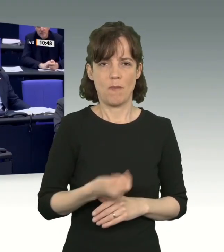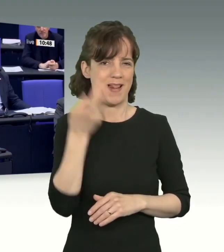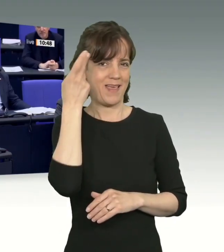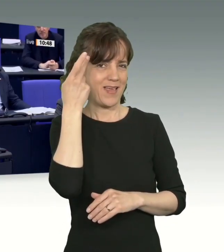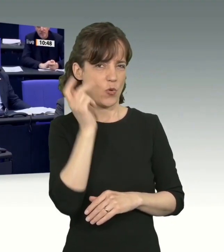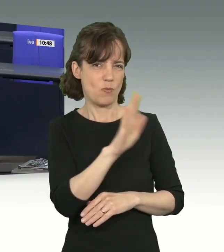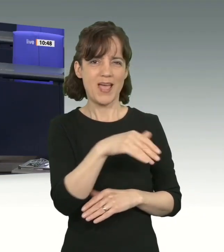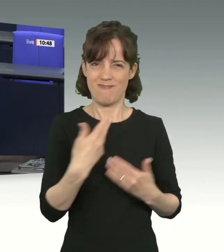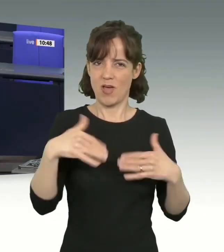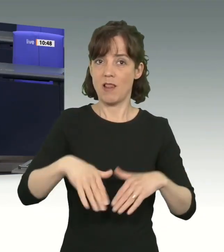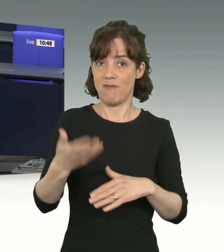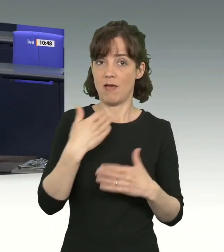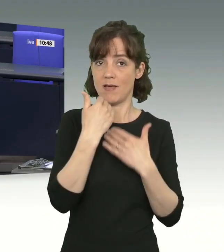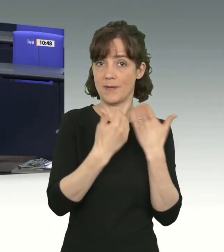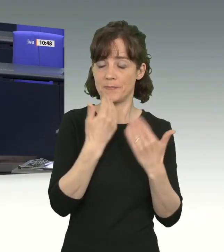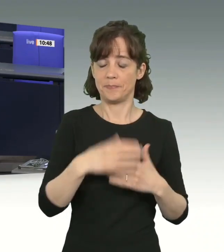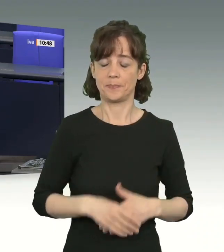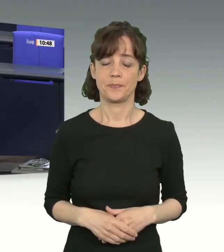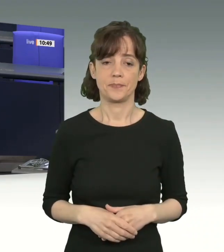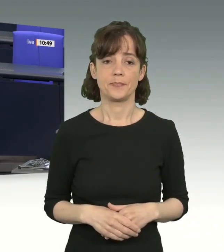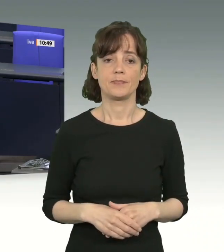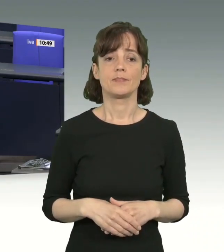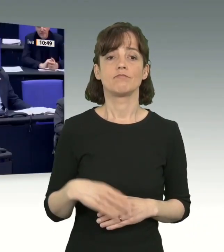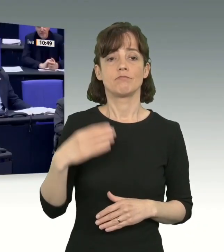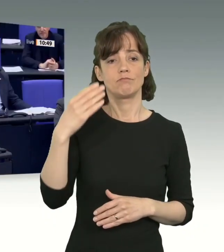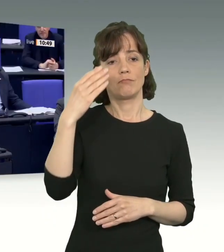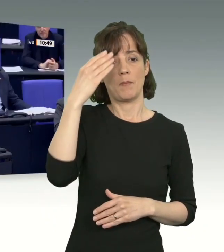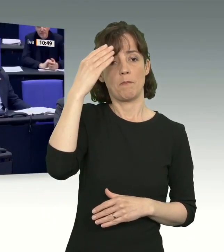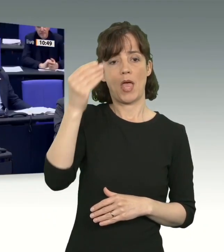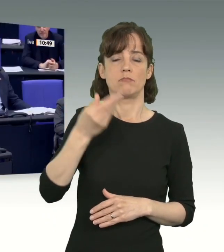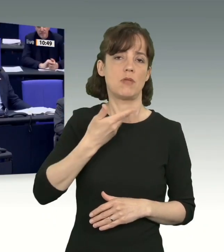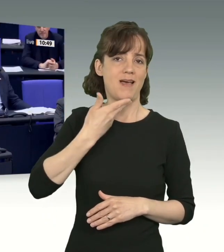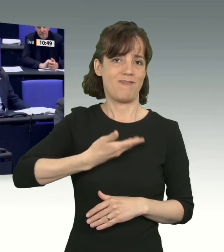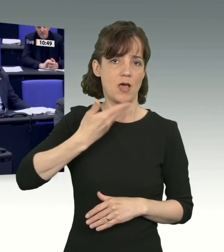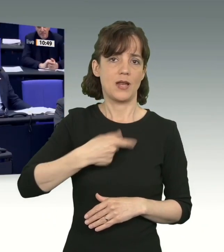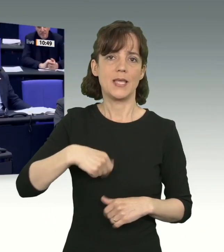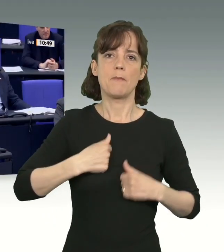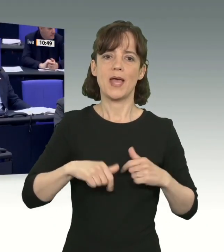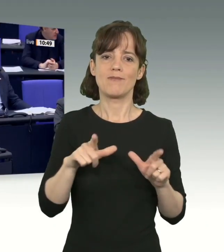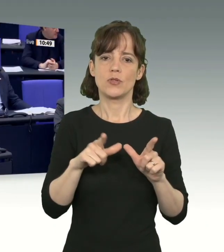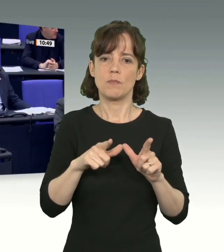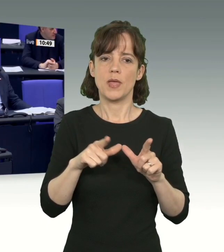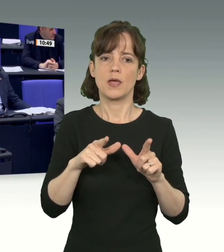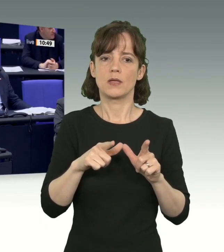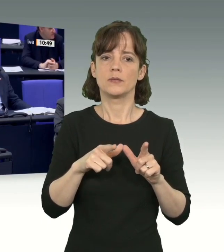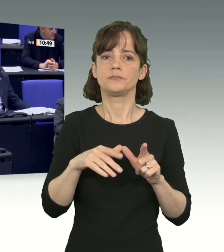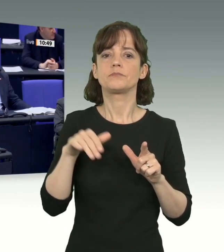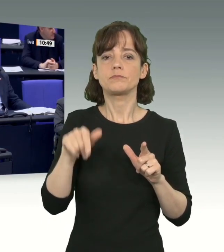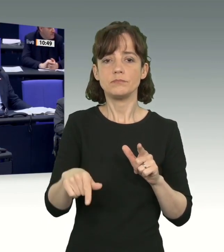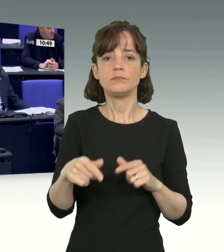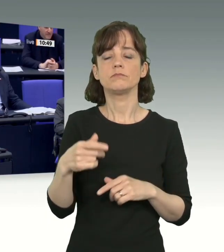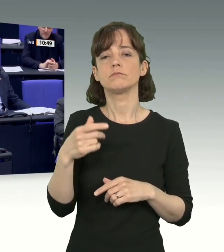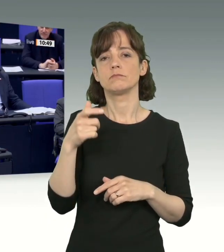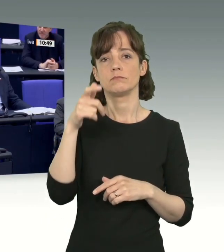Ein Fall, den ich hier schon mal geschildert habe. Ein Afghane, der in Baden-Württemberg eine 14-Jährige unter Drogen gesetzt hat und danach